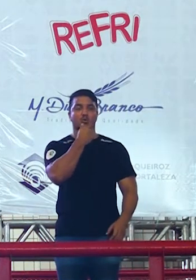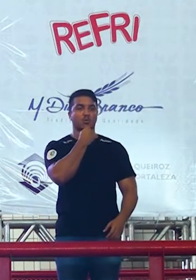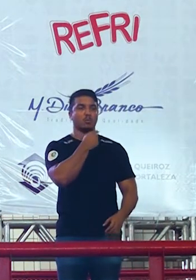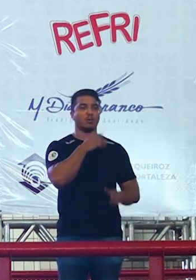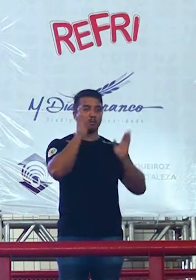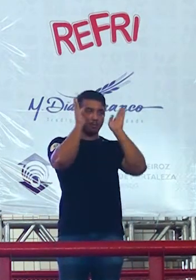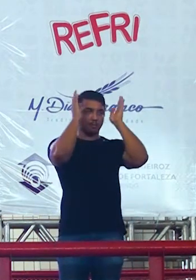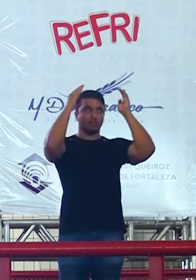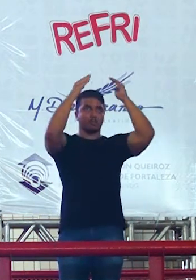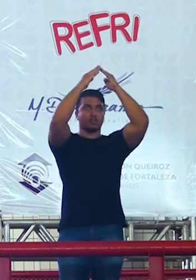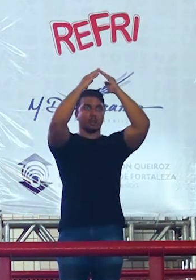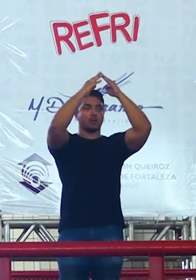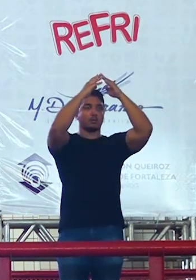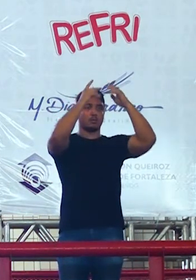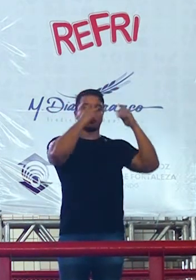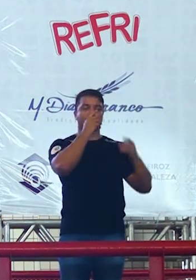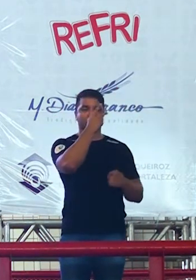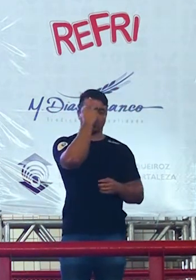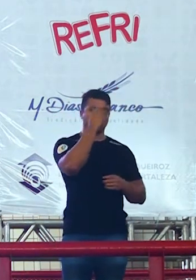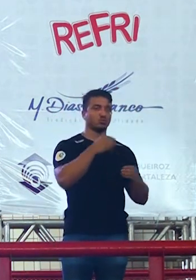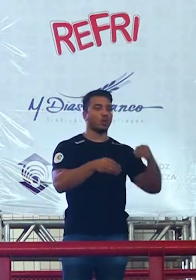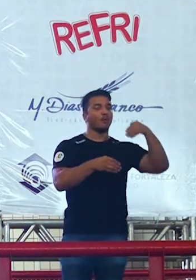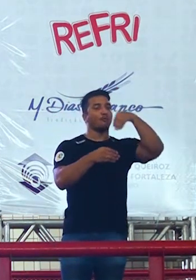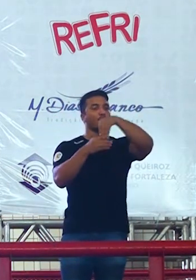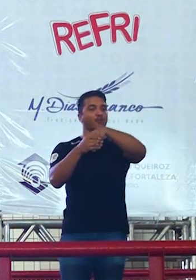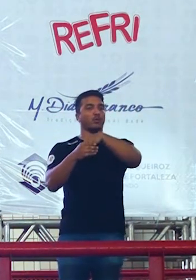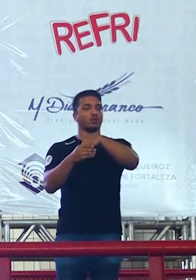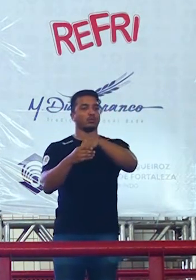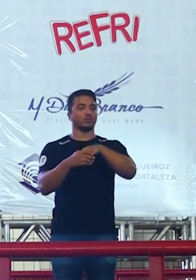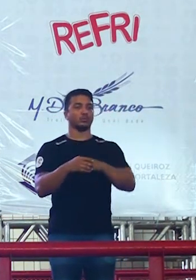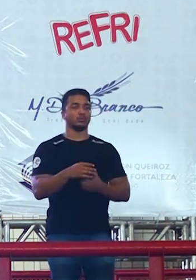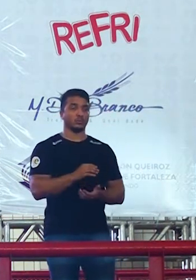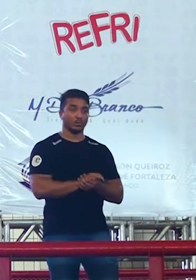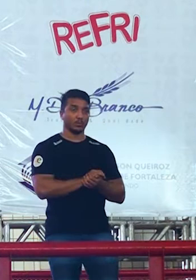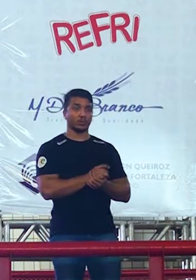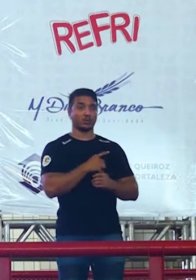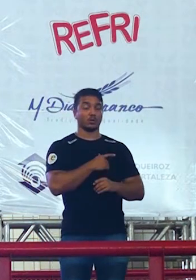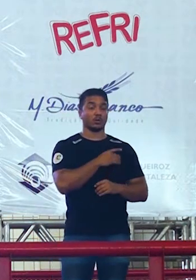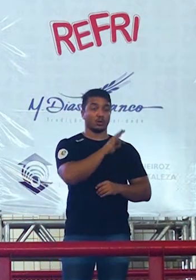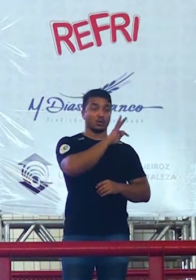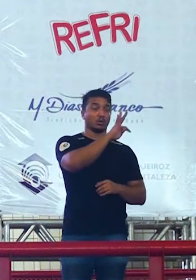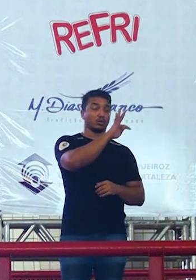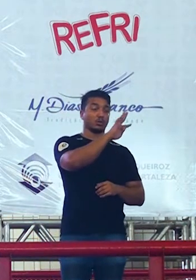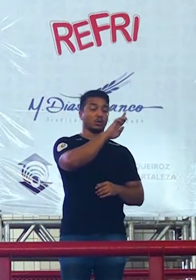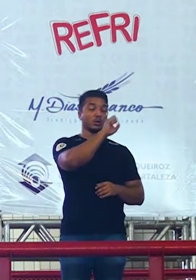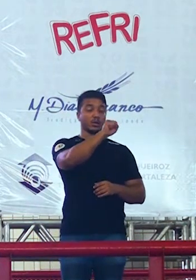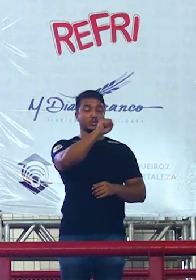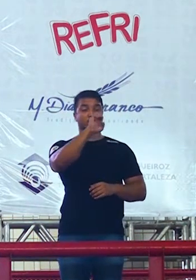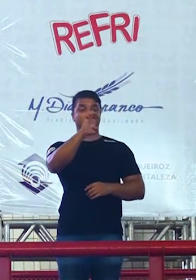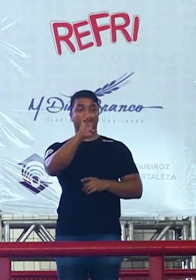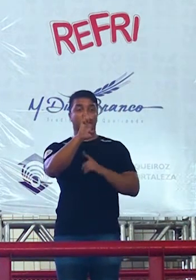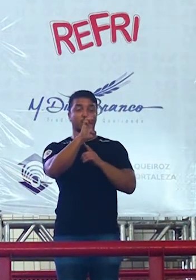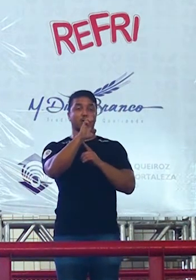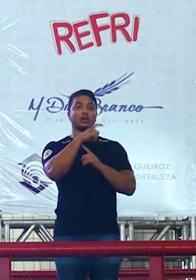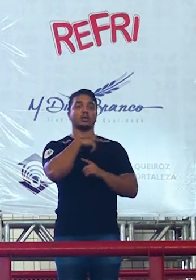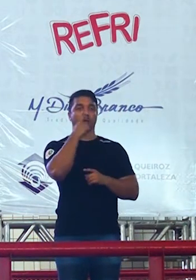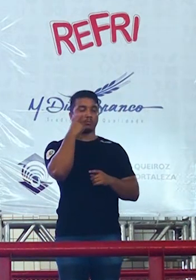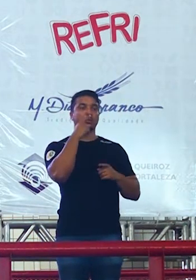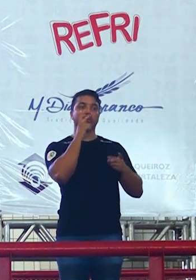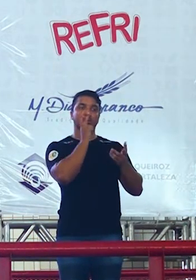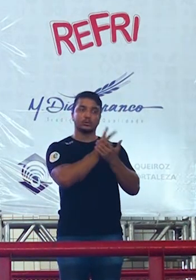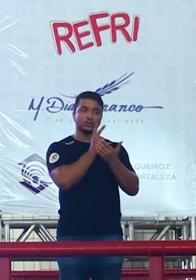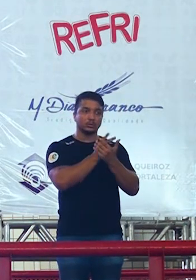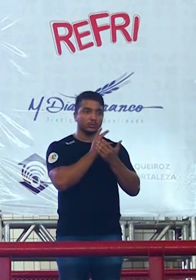e ganhou muito voto o Tribunal Superior Eleitoral nosso TSE está de olho nas redes